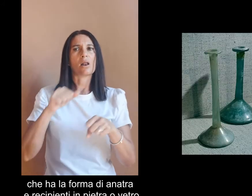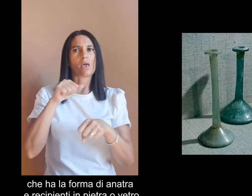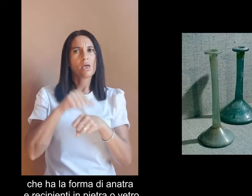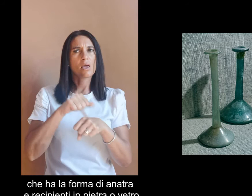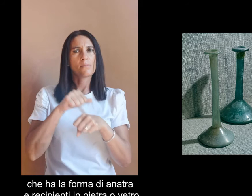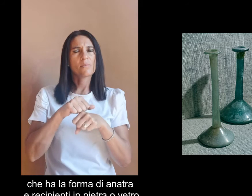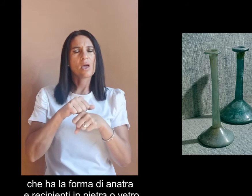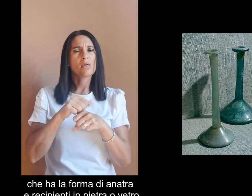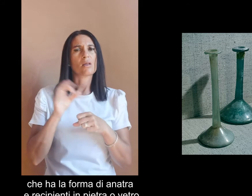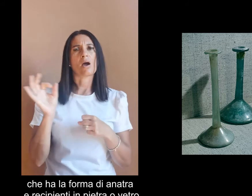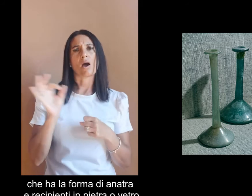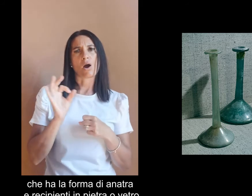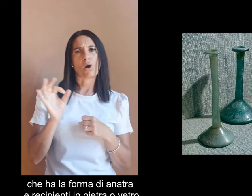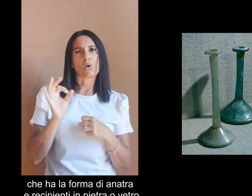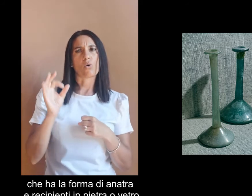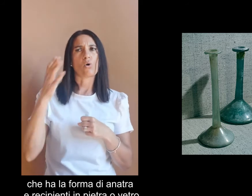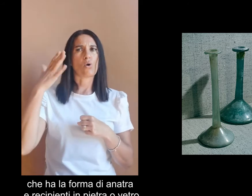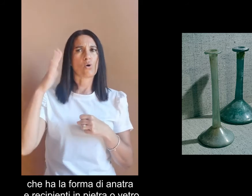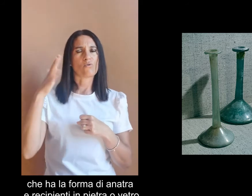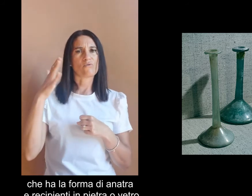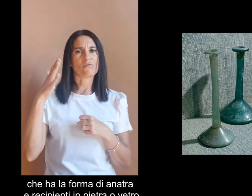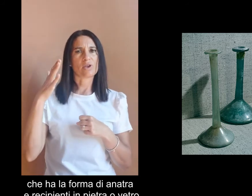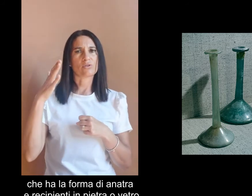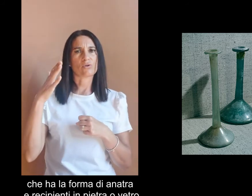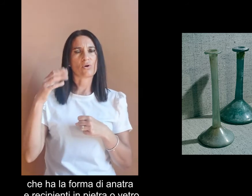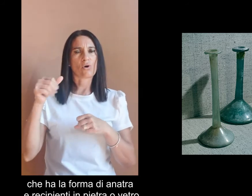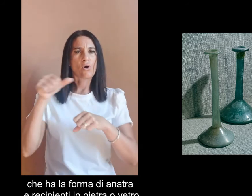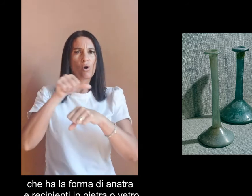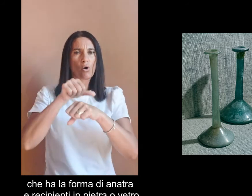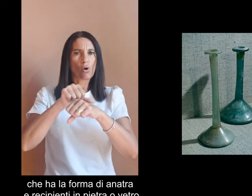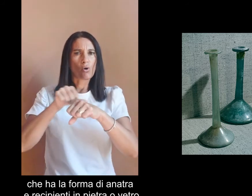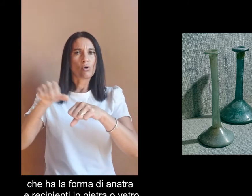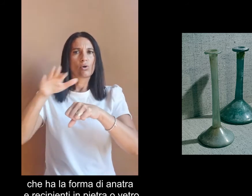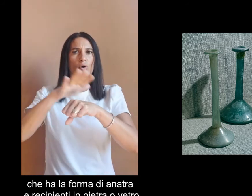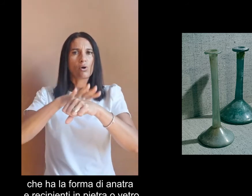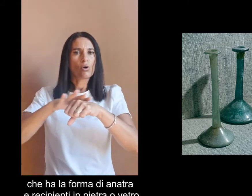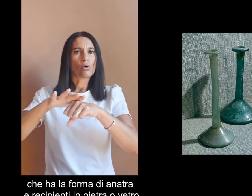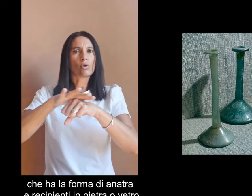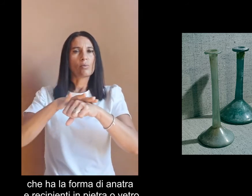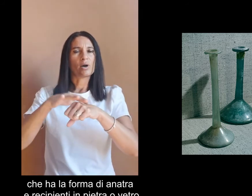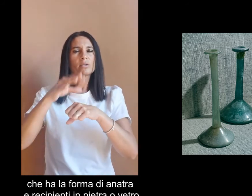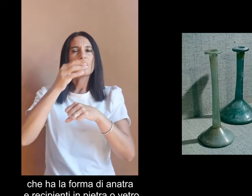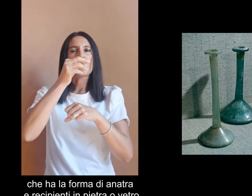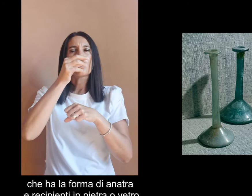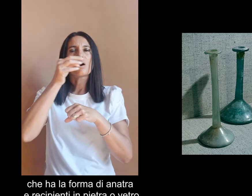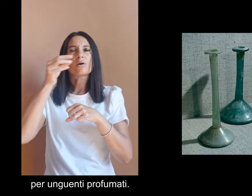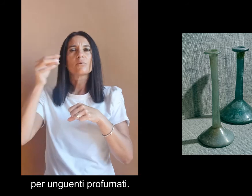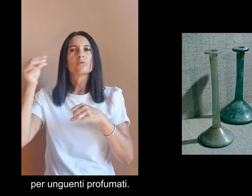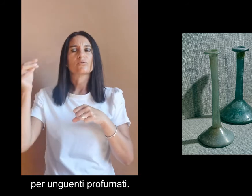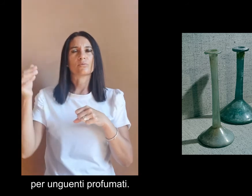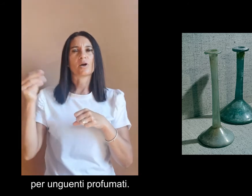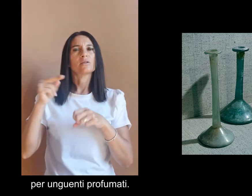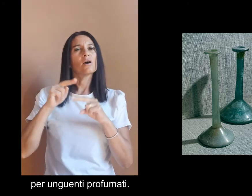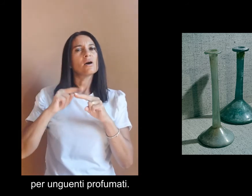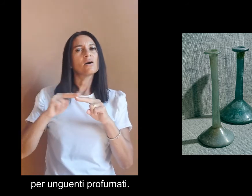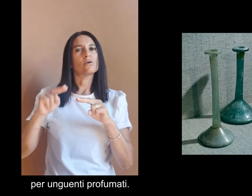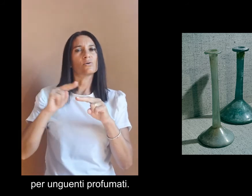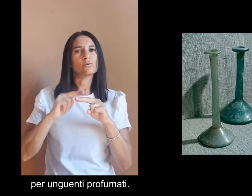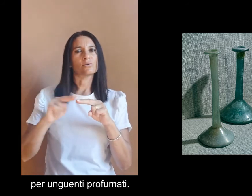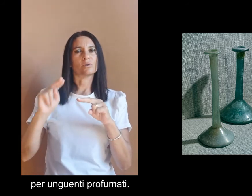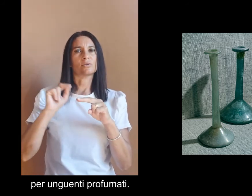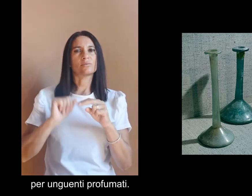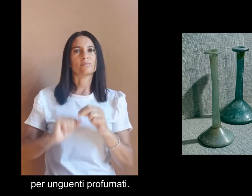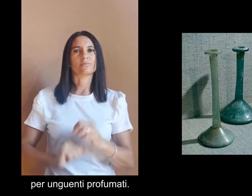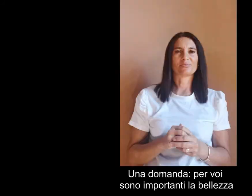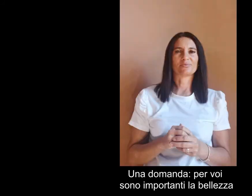in pietra o vetro per unguenti